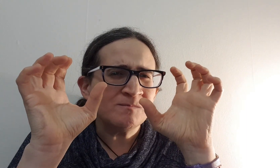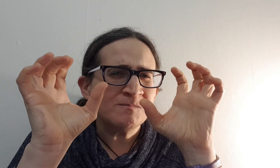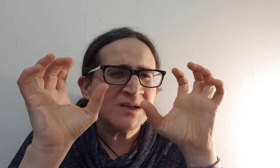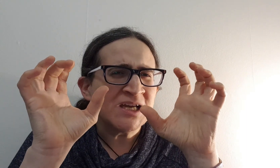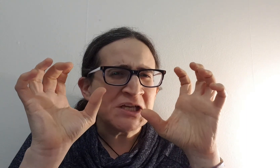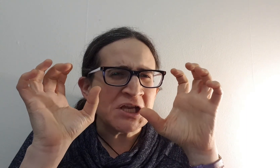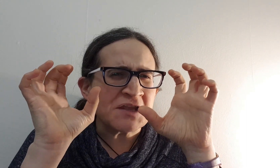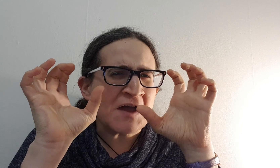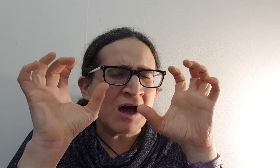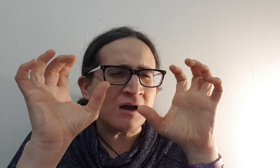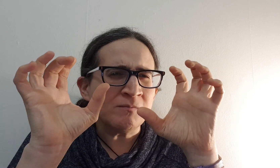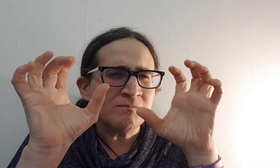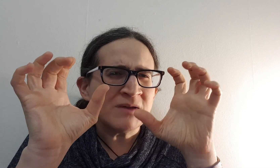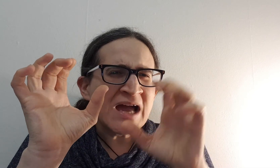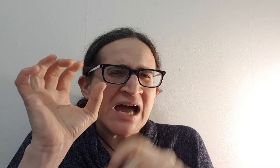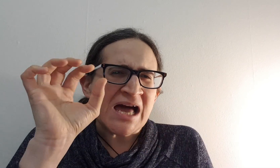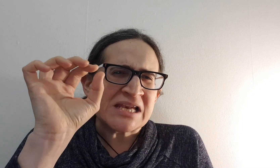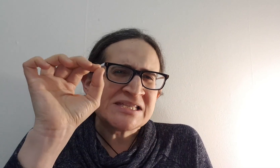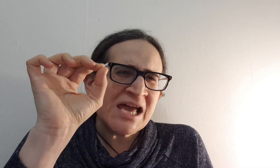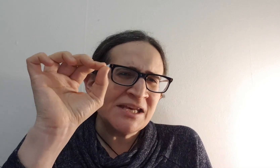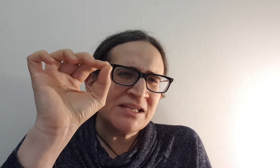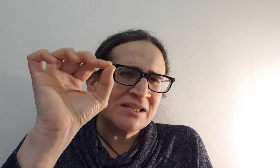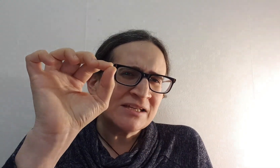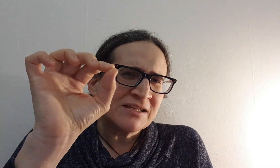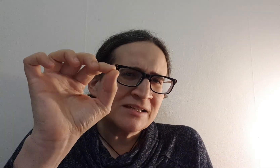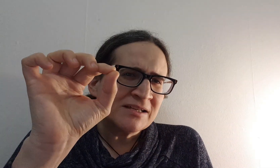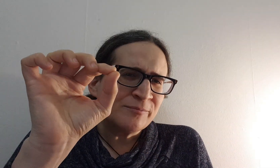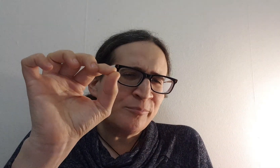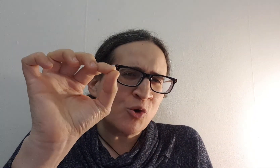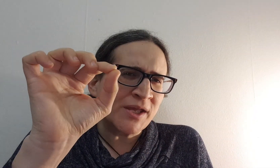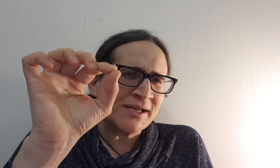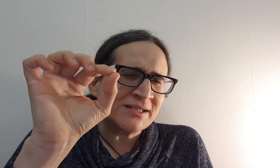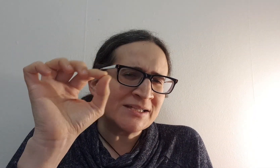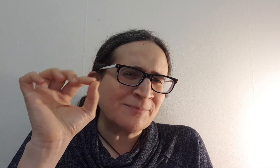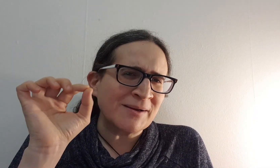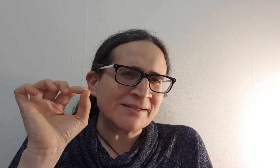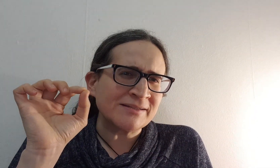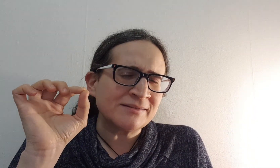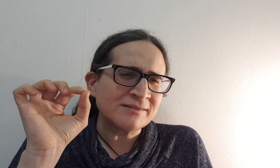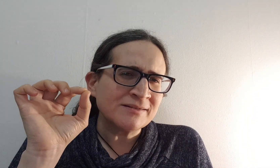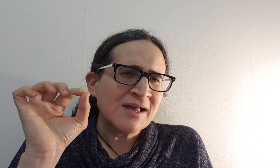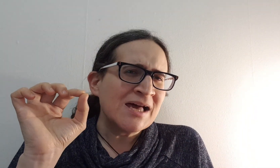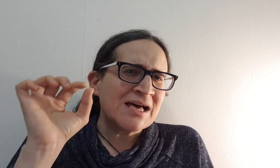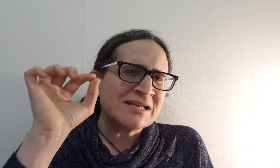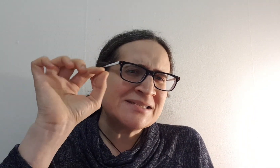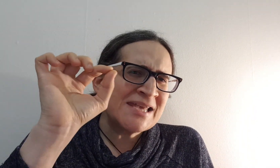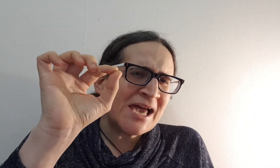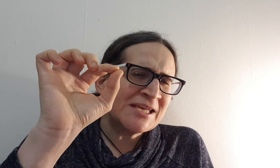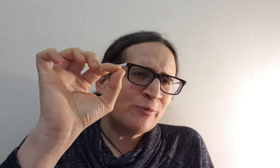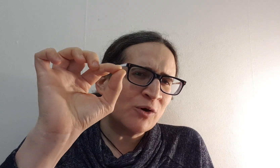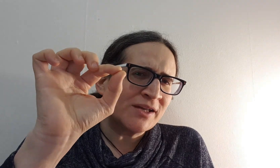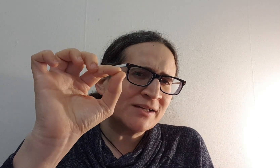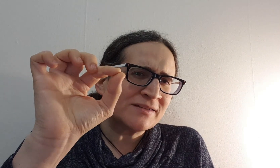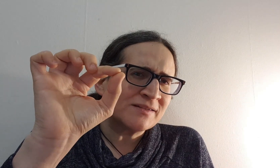נהדר על זה אני בוחרת להתמקד על זה אני בוחרת